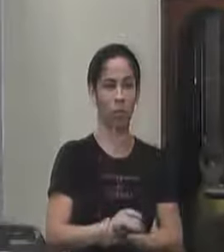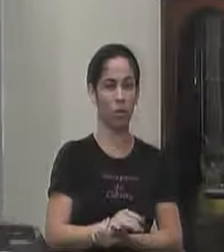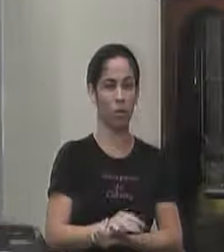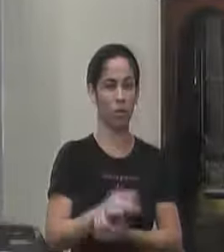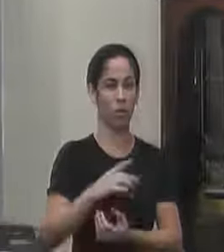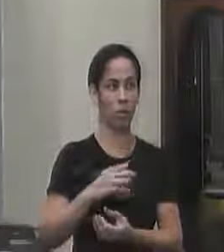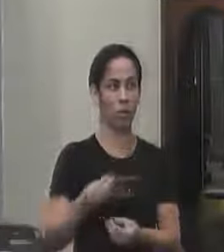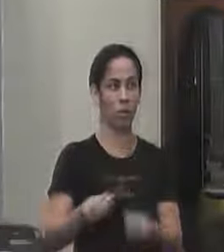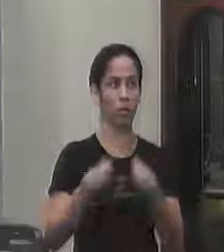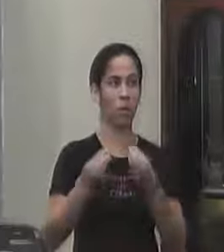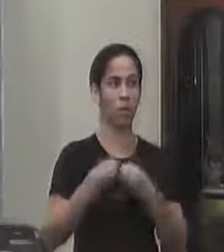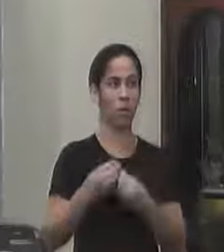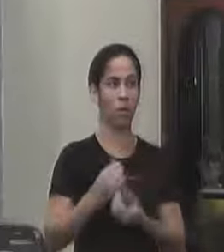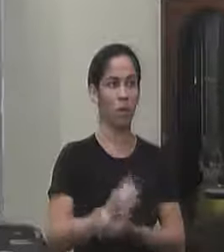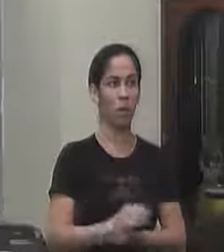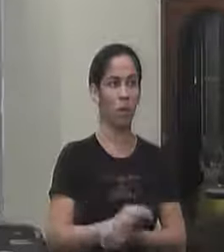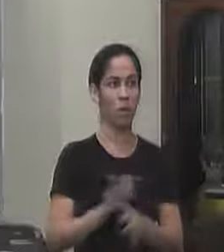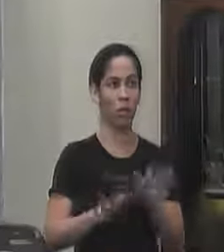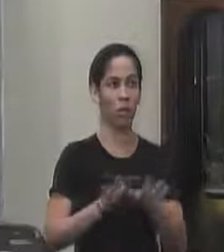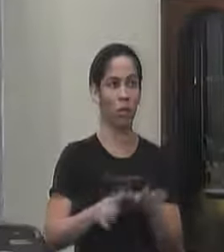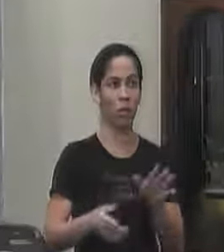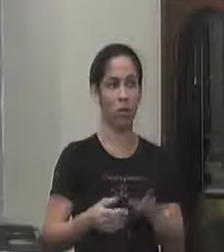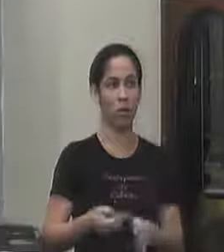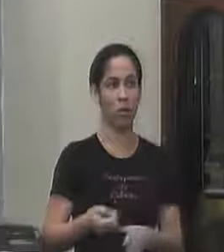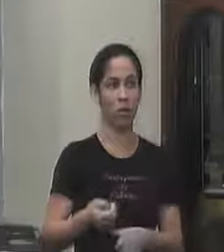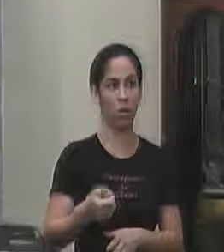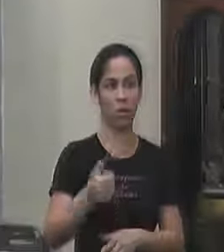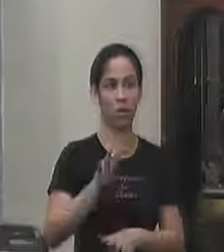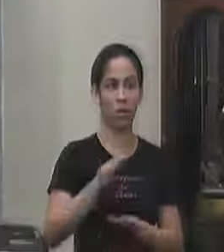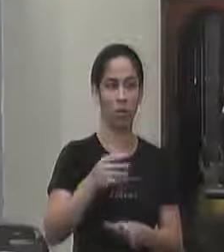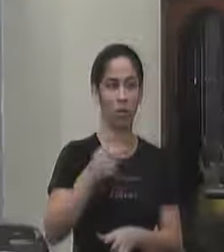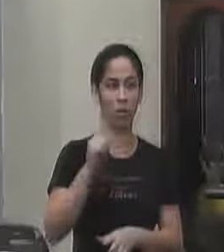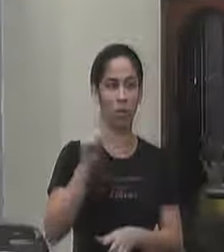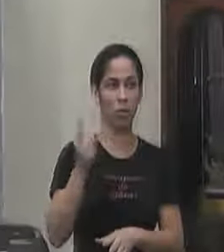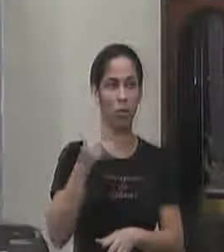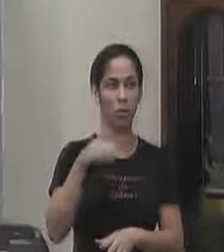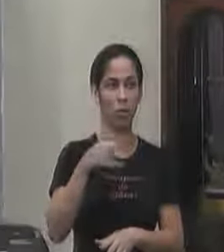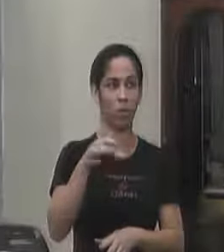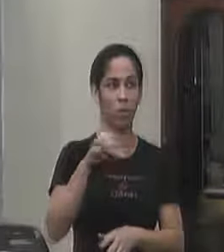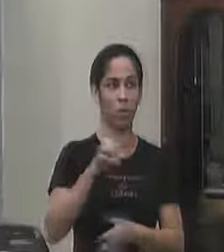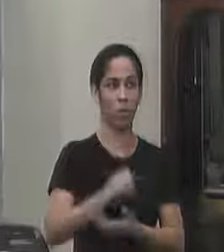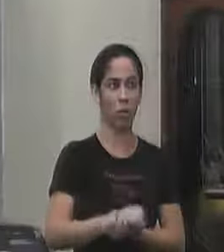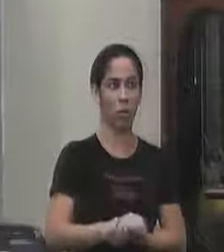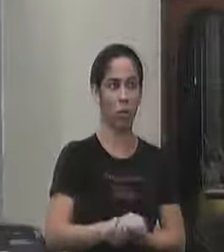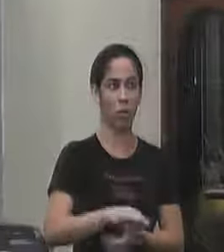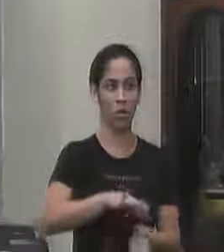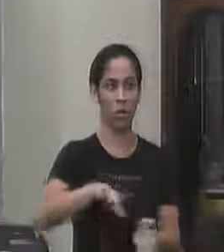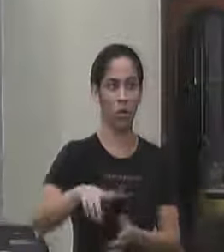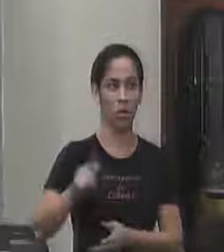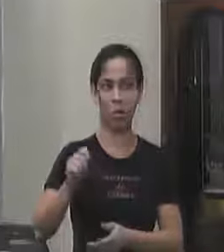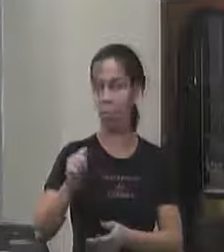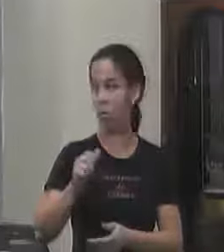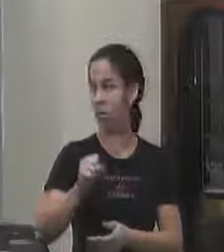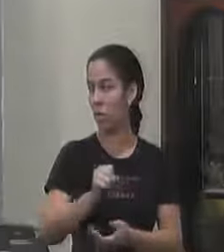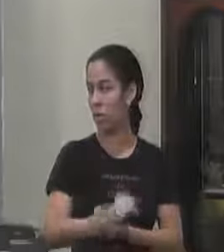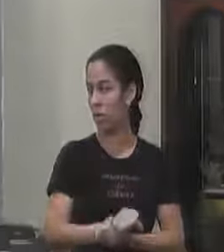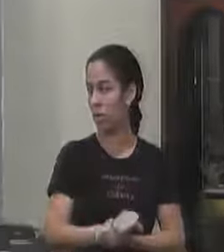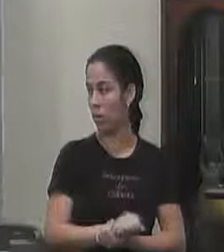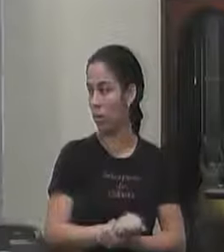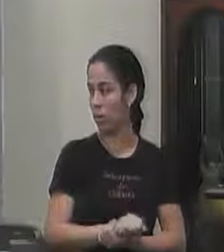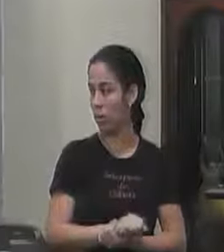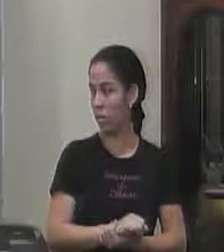recebemos do governo federal ou não chegou a 1 milhão e meio tá tiramos daí o gás tá e